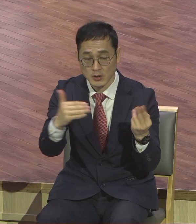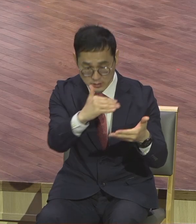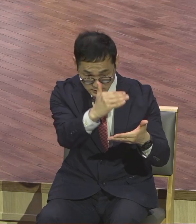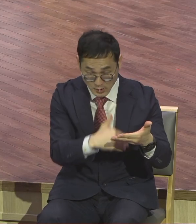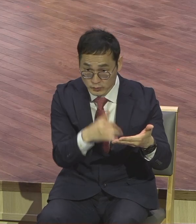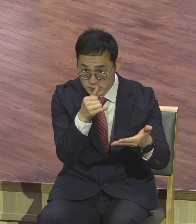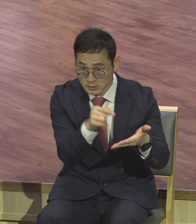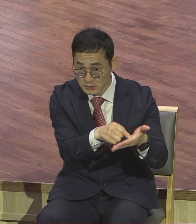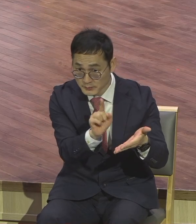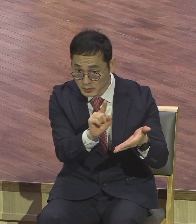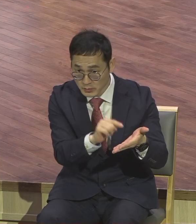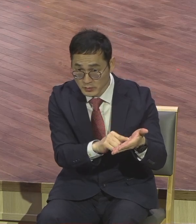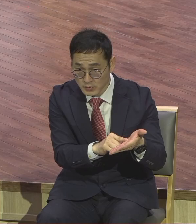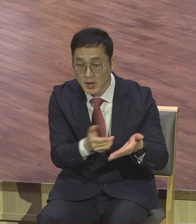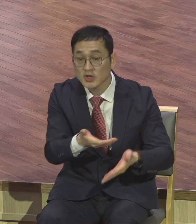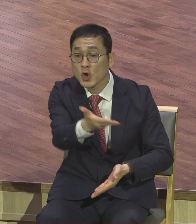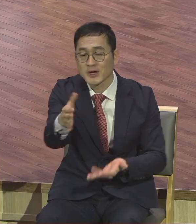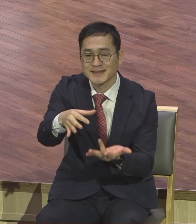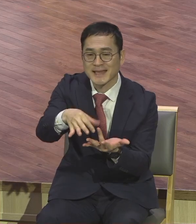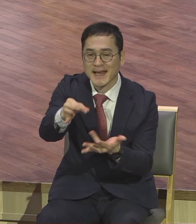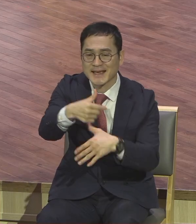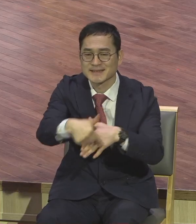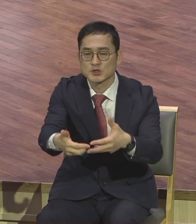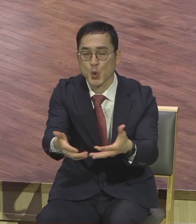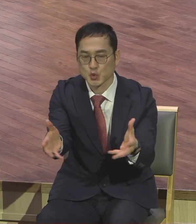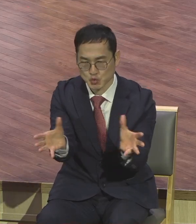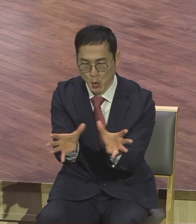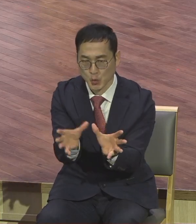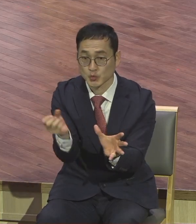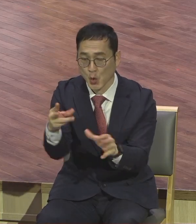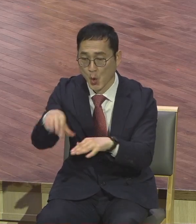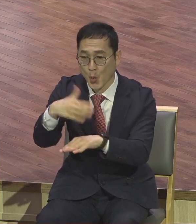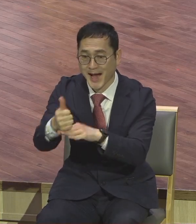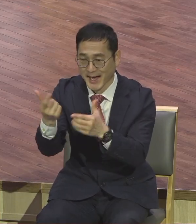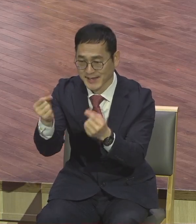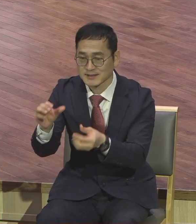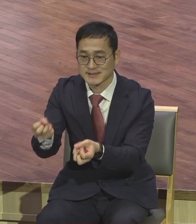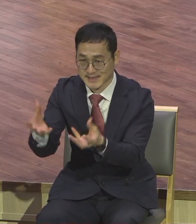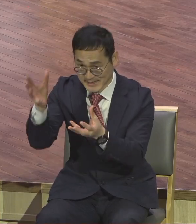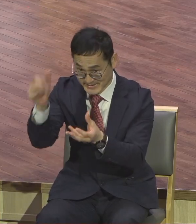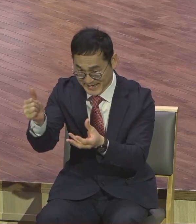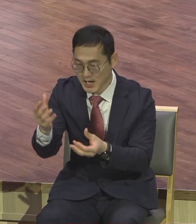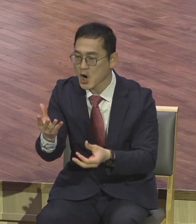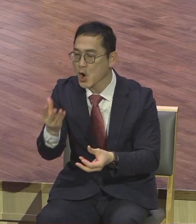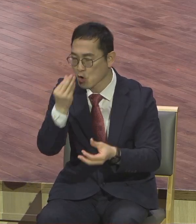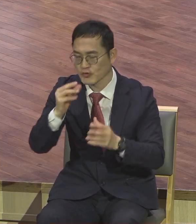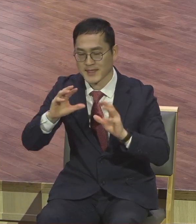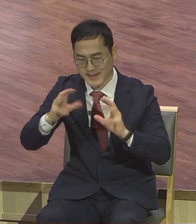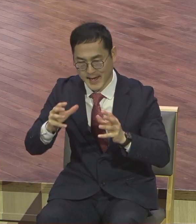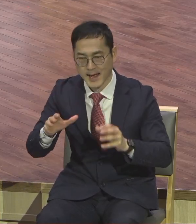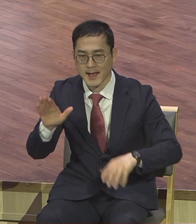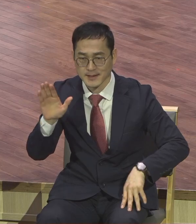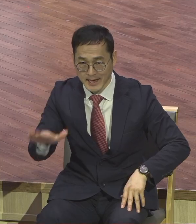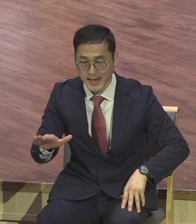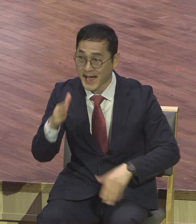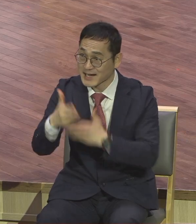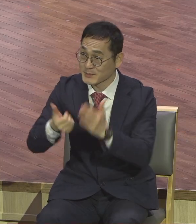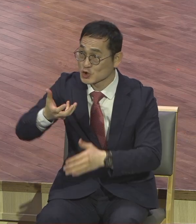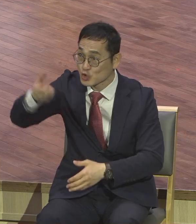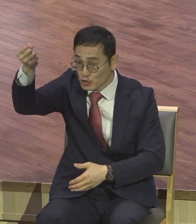뭐랬습니까? 너희는 택하신 족속이요. 왕같은 세상이요. 거룩한 나라요. 너희 하나님의 소유된 백성이니 이는